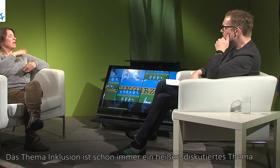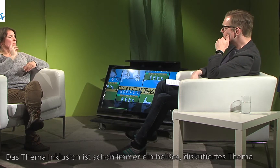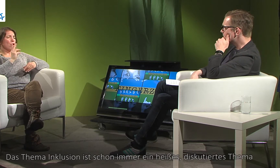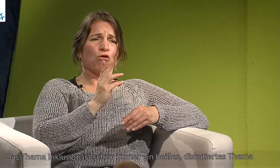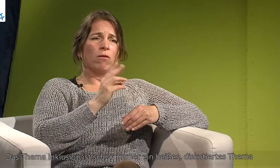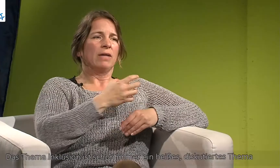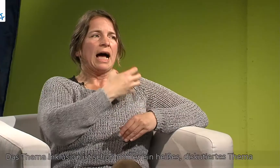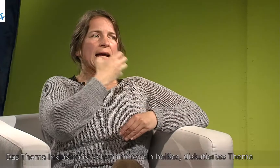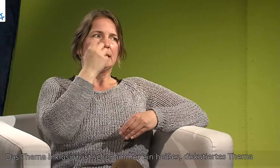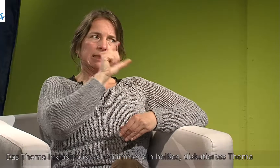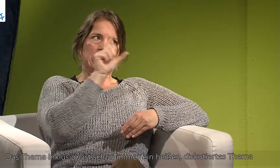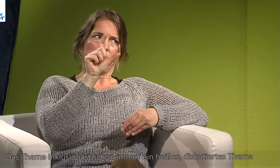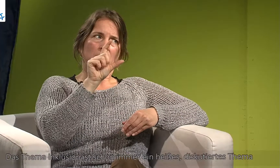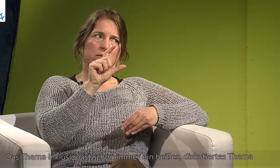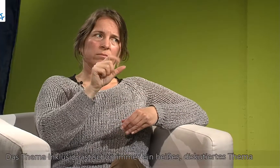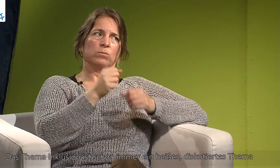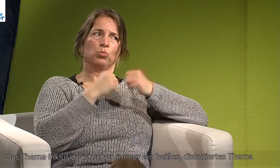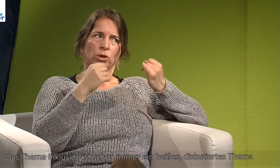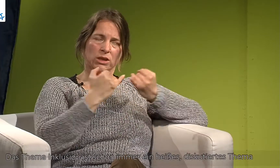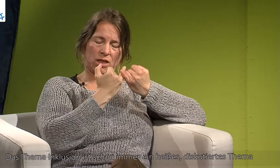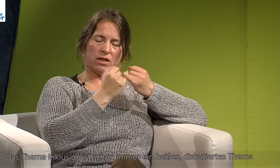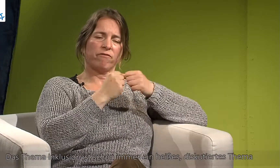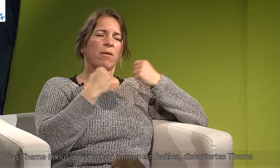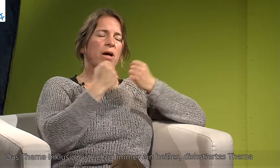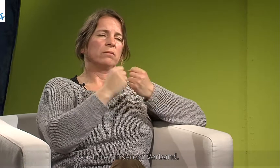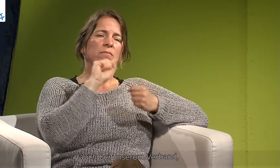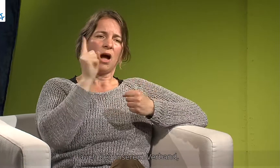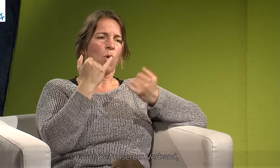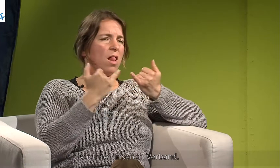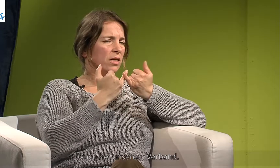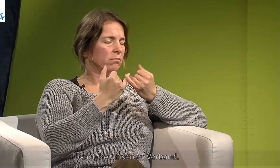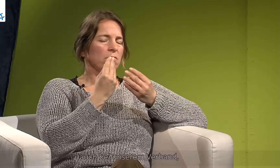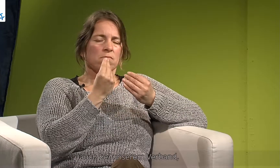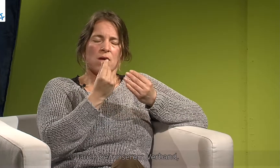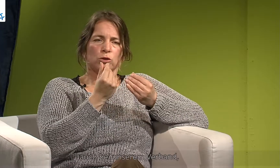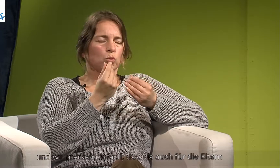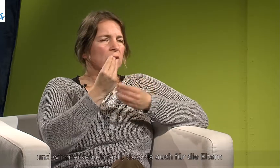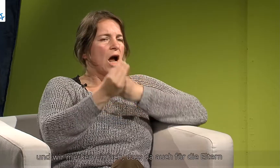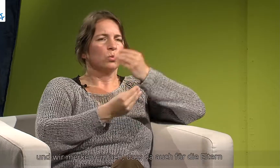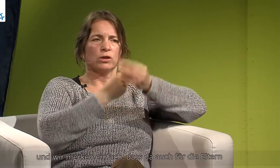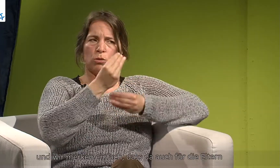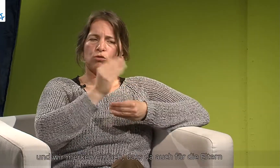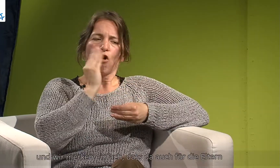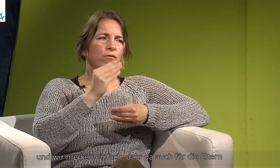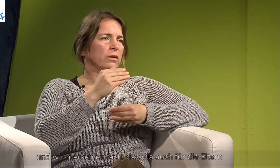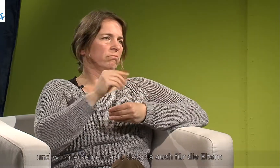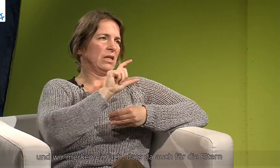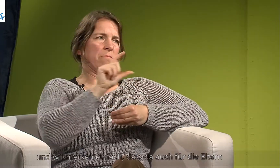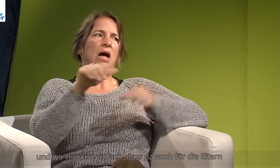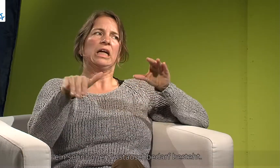Inklusion ist schon immer ein sehr heißes, diskutiertes Thema auch bei uns im Verband. Und wir merken einfach, dass da auch für die Eltern sehr